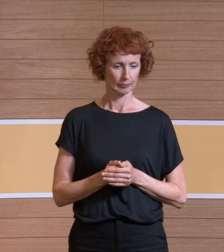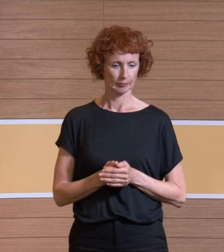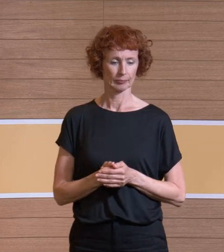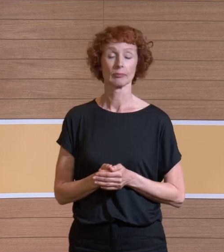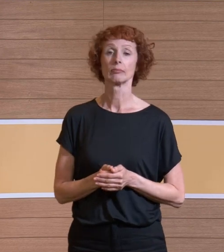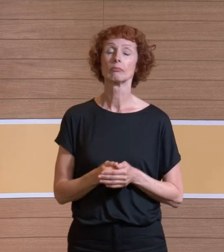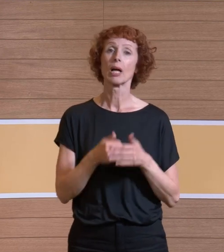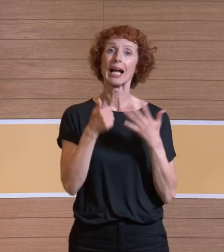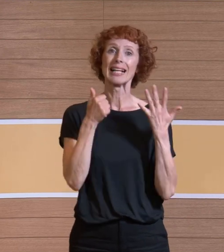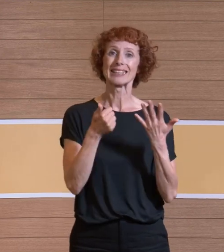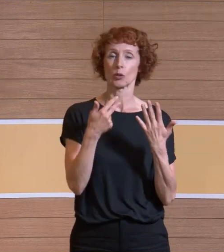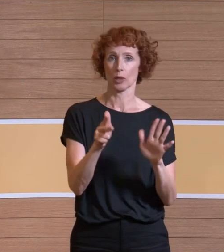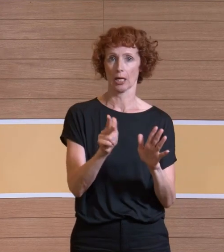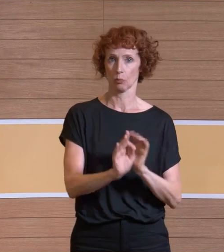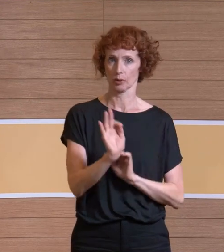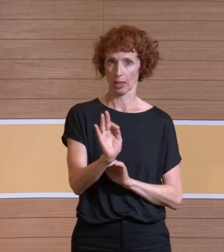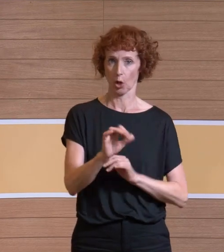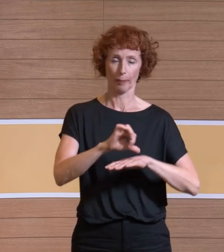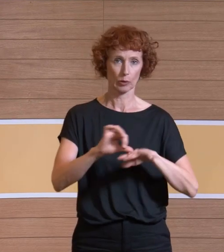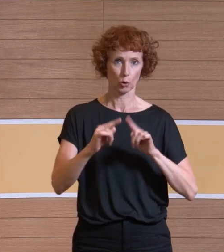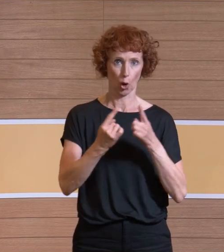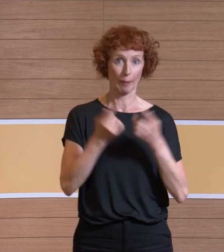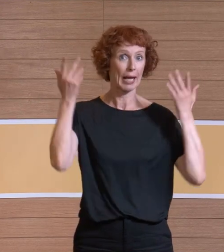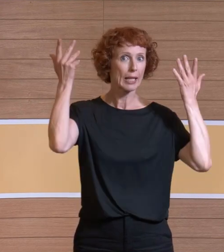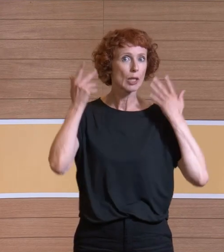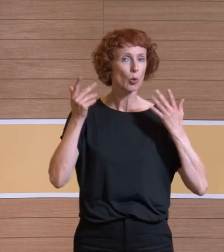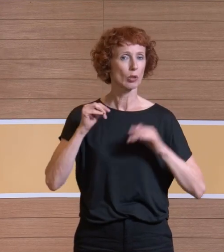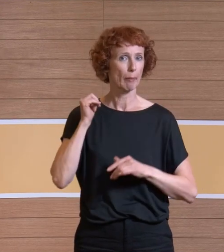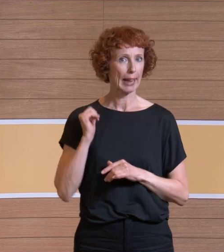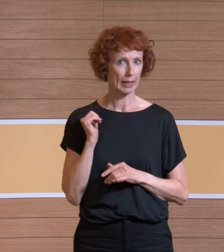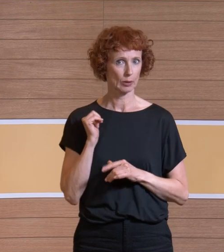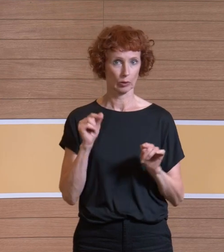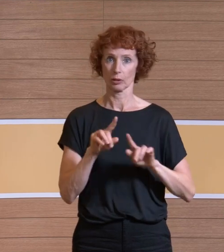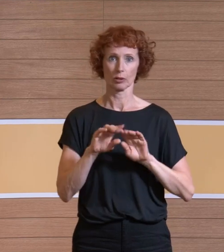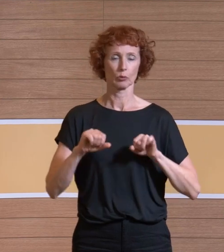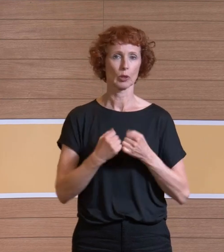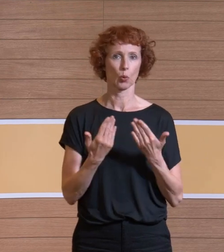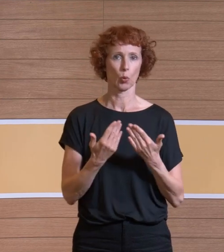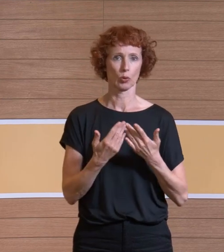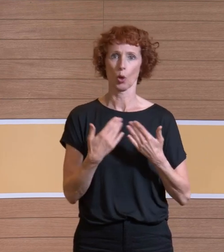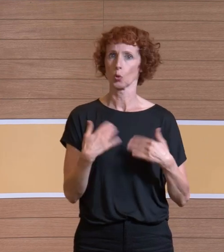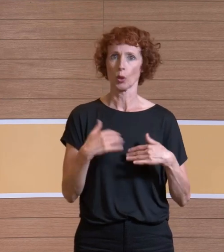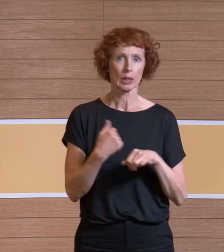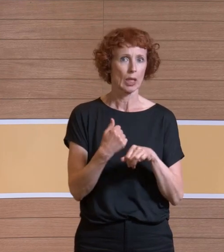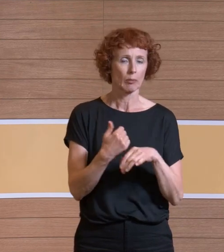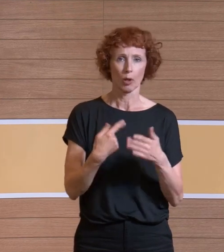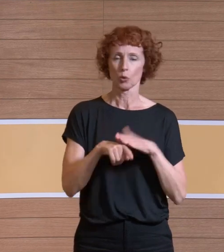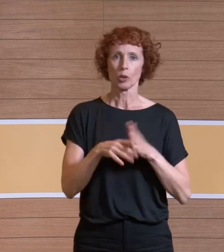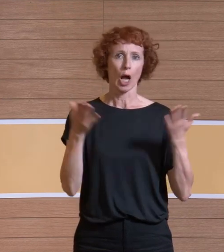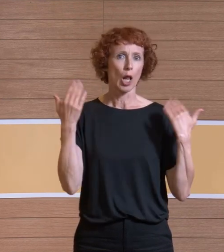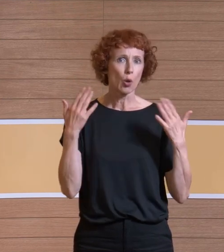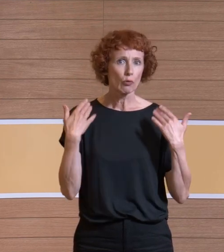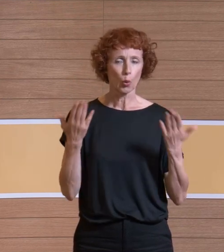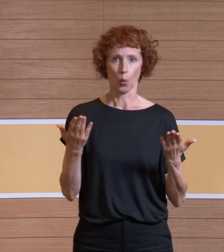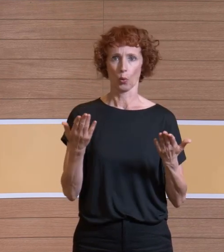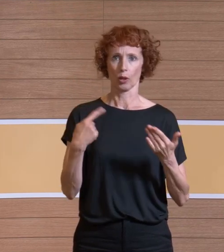Bei 86 Prozent der OP-Räume war die Hintergrundbelastung, also die Situation, ohne dass irgendwas gemacht wurde, zum Beispiel nur durch die Lüftung oder